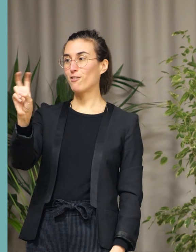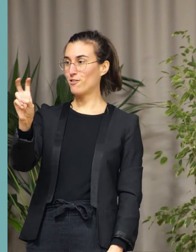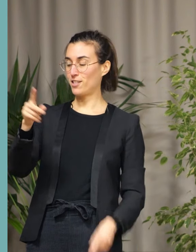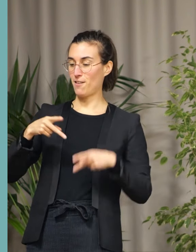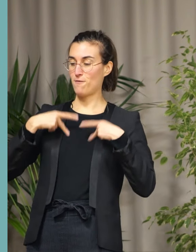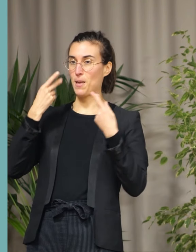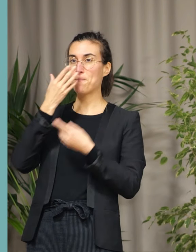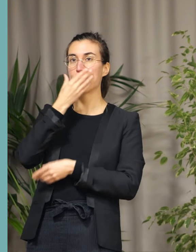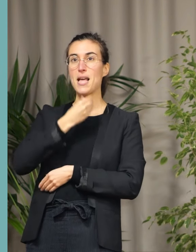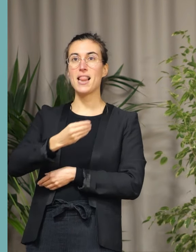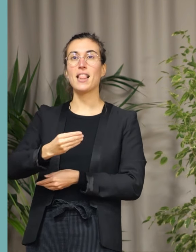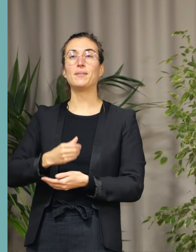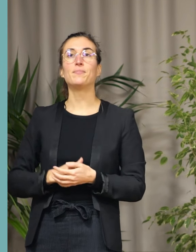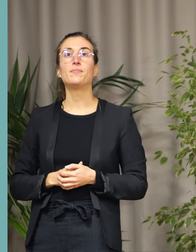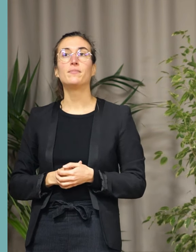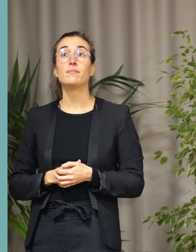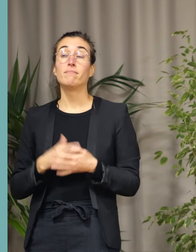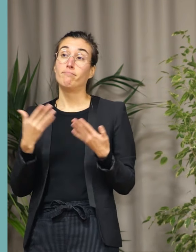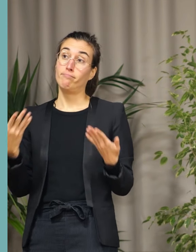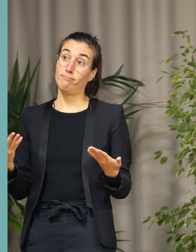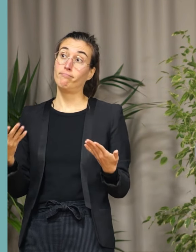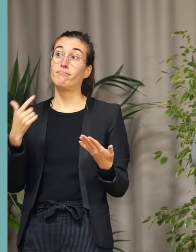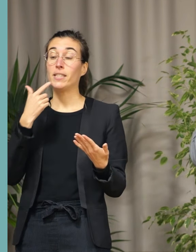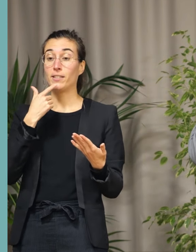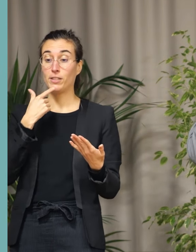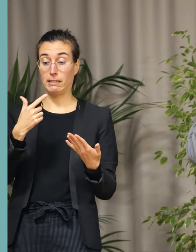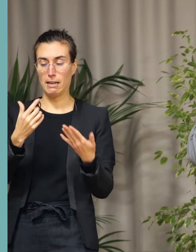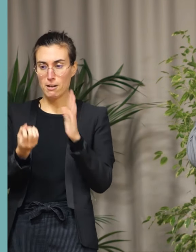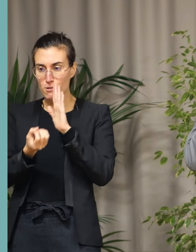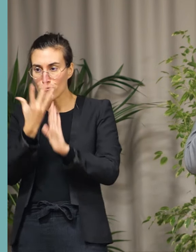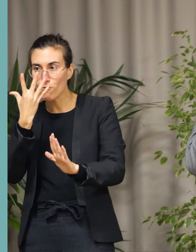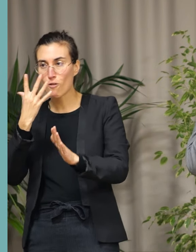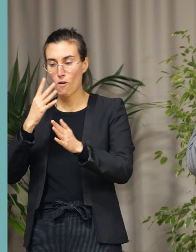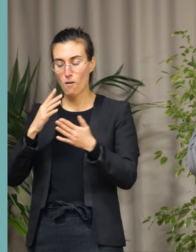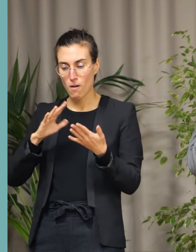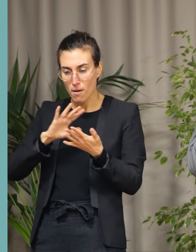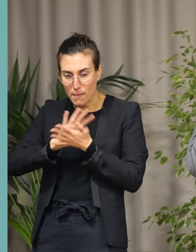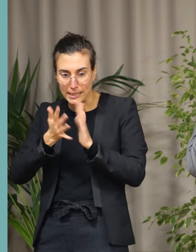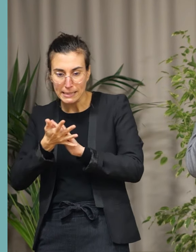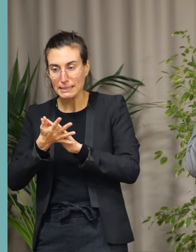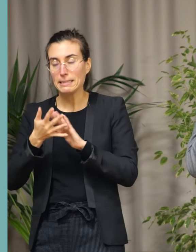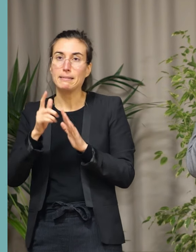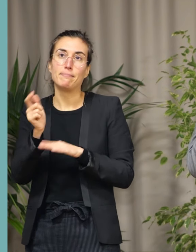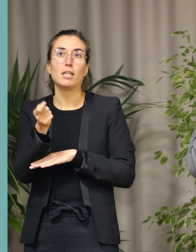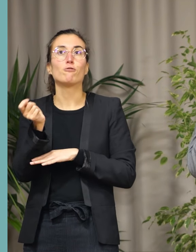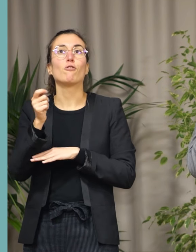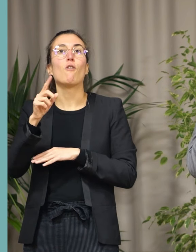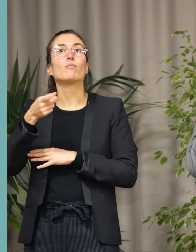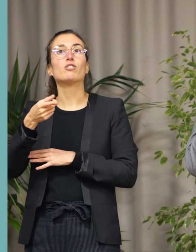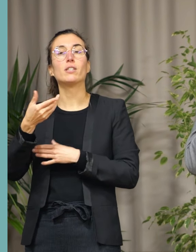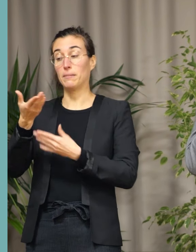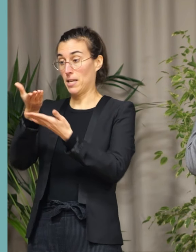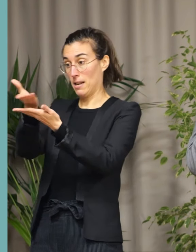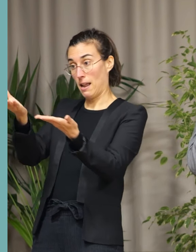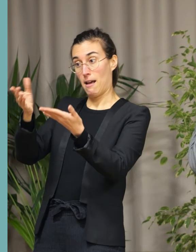fatalement, des réflexions s'invitent sur de nouvelles pratiques. Nous déciderons ensemble avec les associations